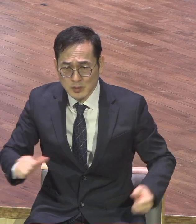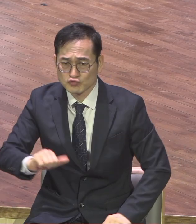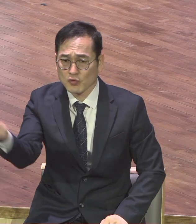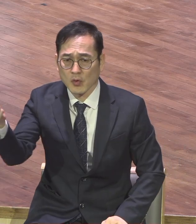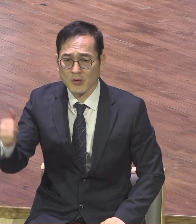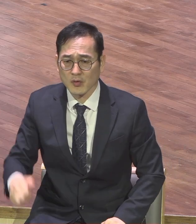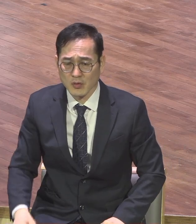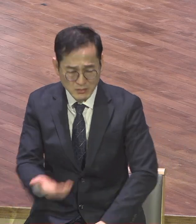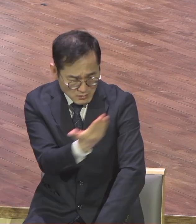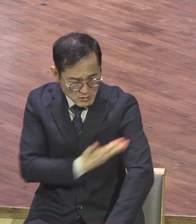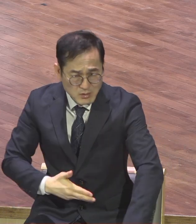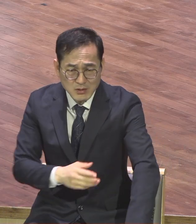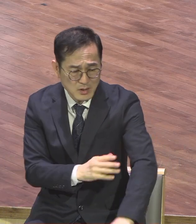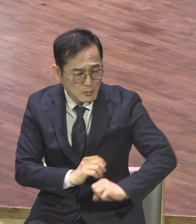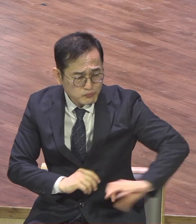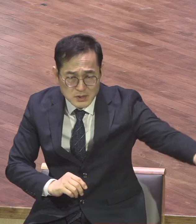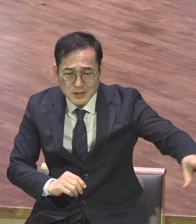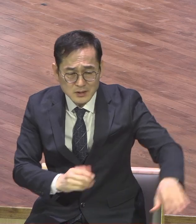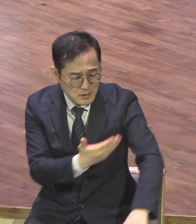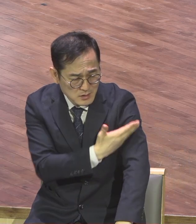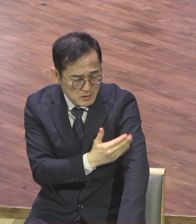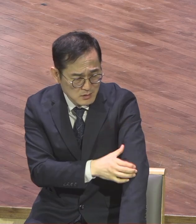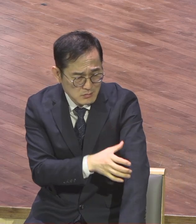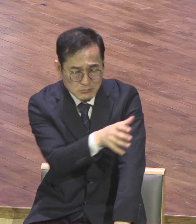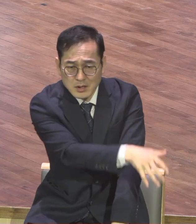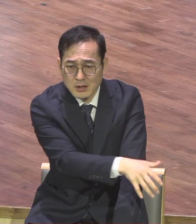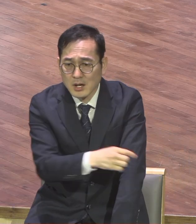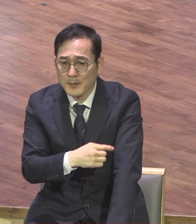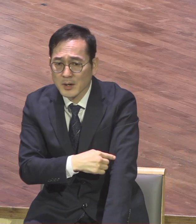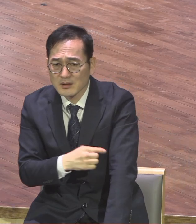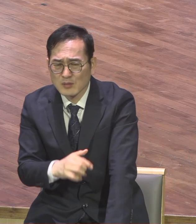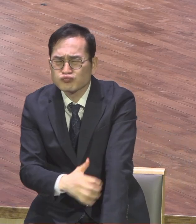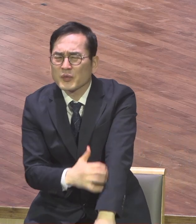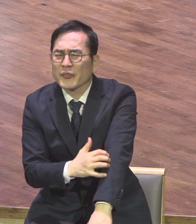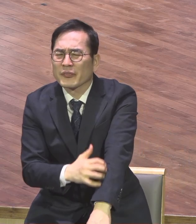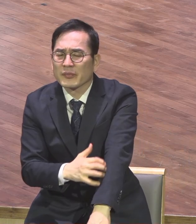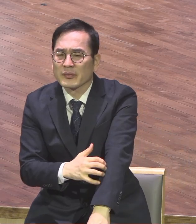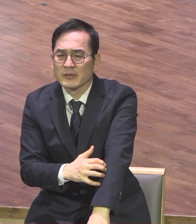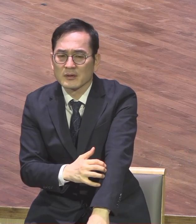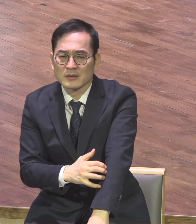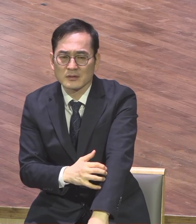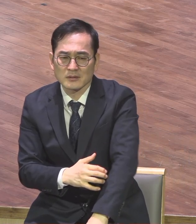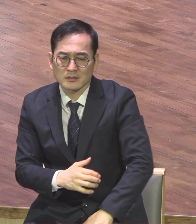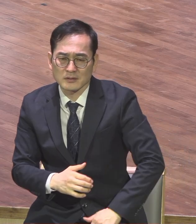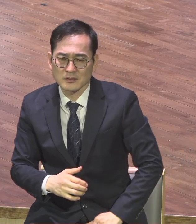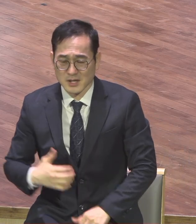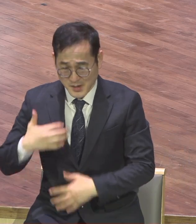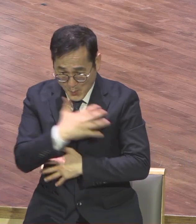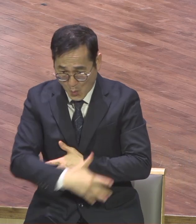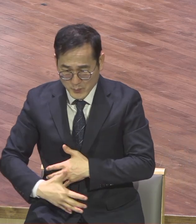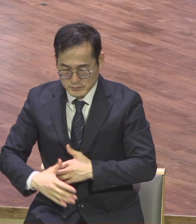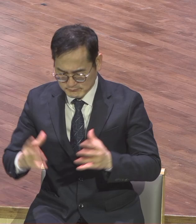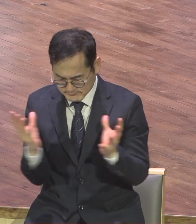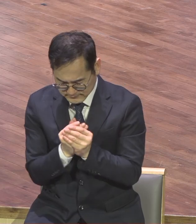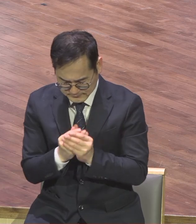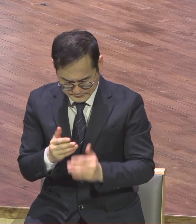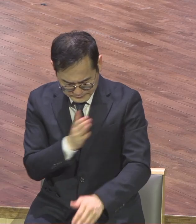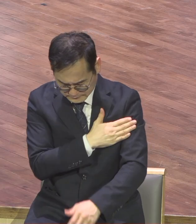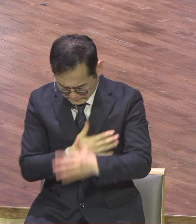살아남을 수가 없잖아요 결과적으로 몸은요 절대적으로 하나가 돼요 하나 다 하나